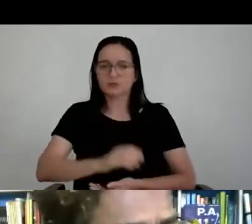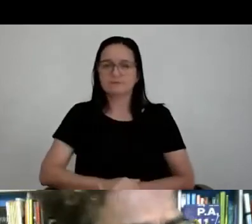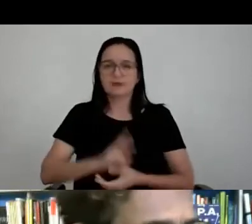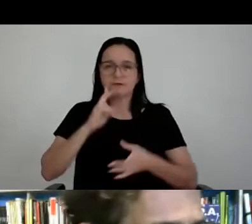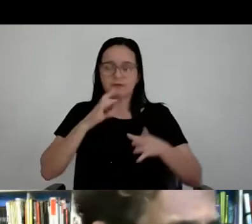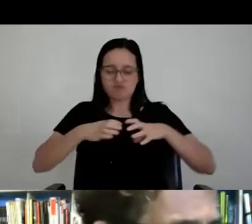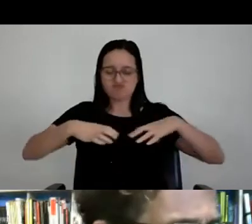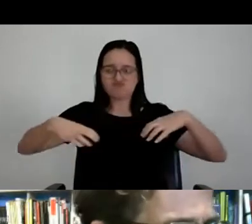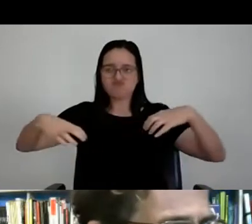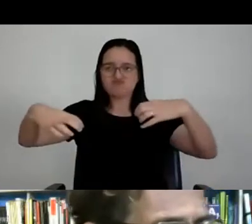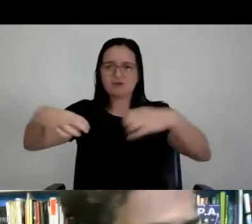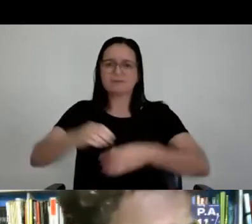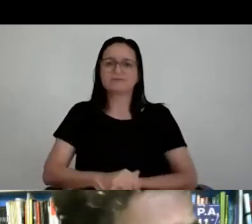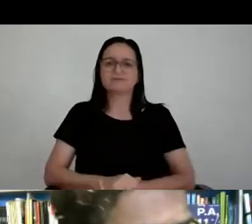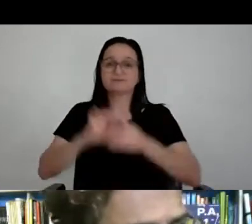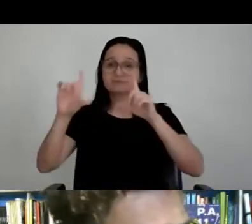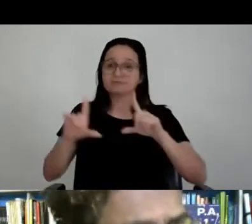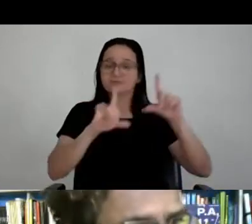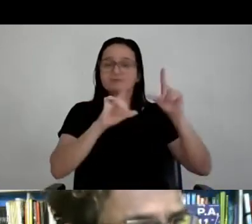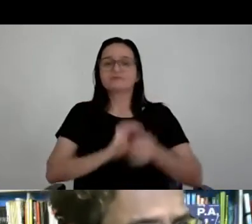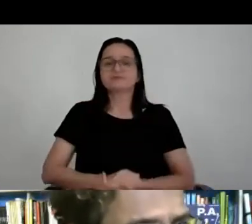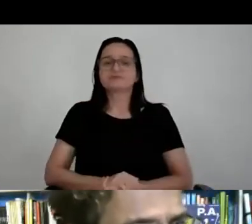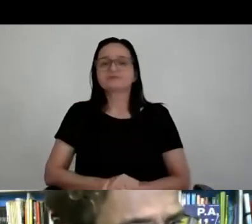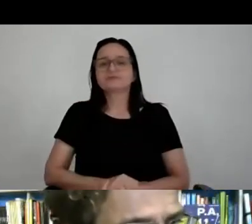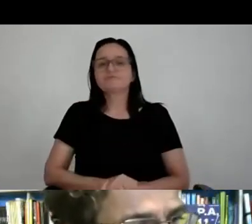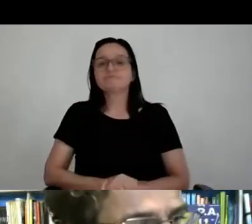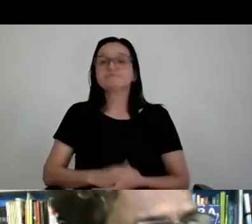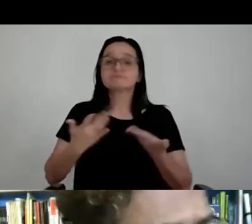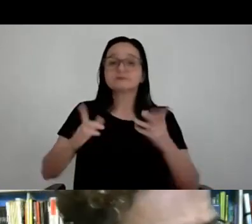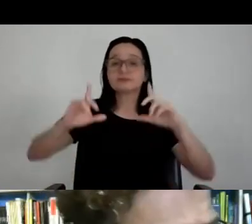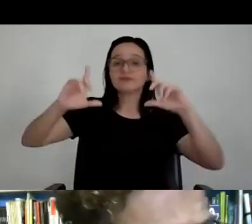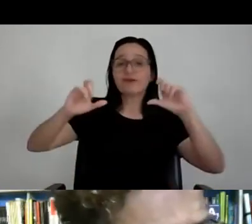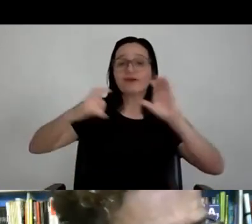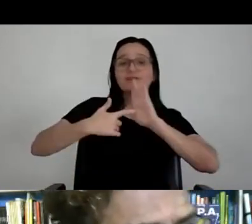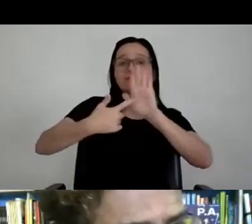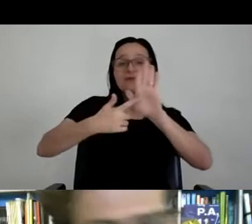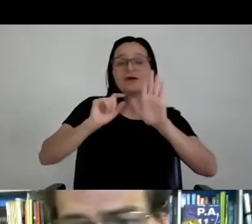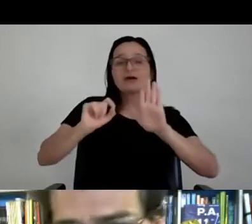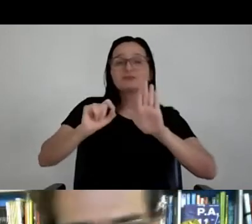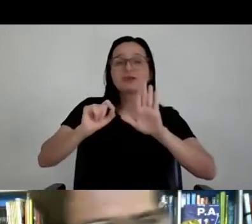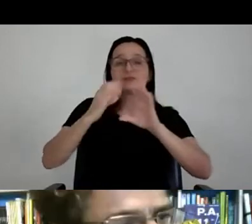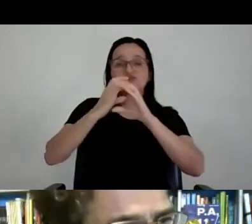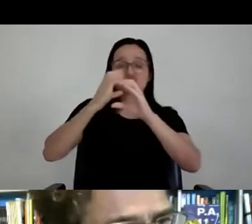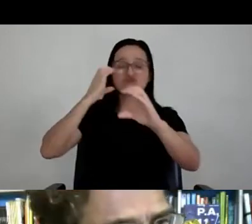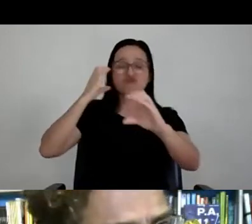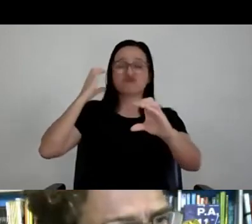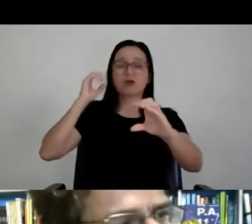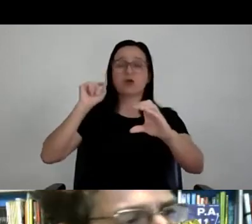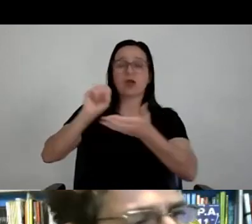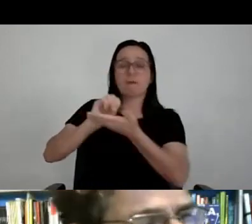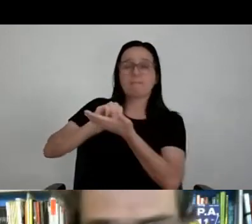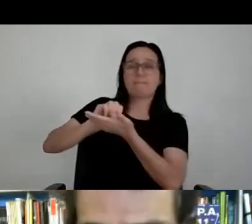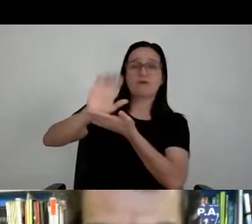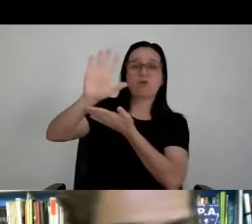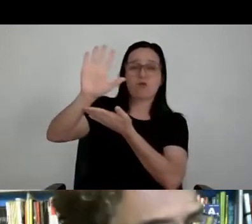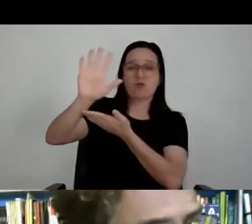da peça. Pode passar agora. Você vê aí que tem uma foto que mostra o tamanho da corneta. Essa corneta era um telão com projetor,